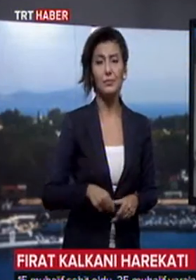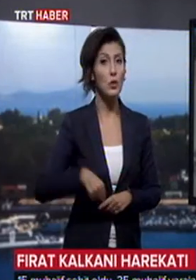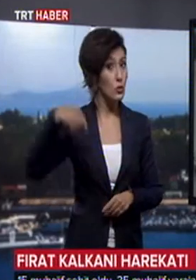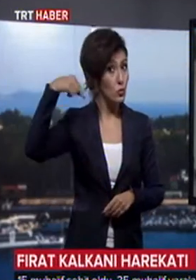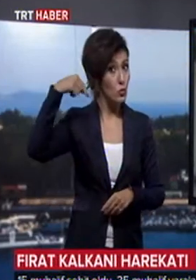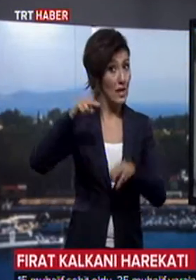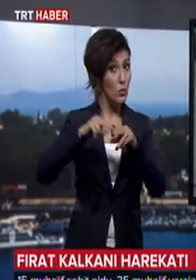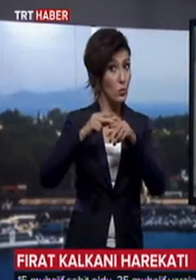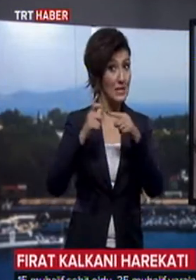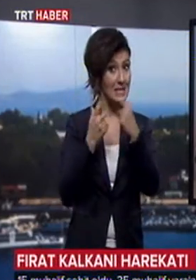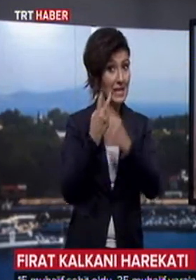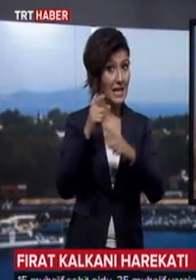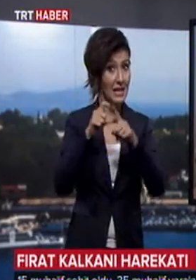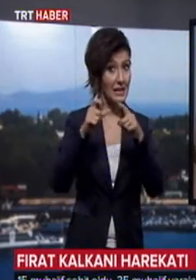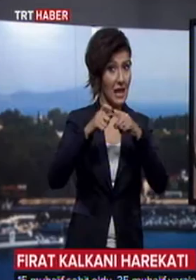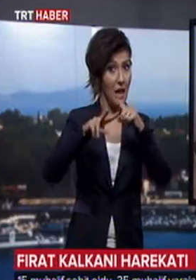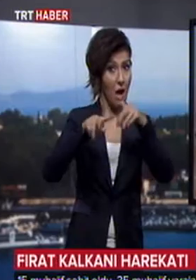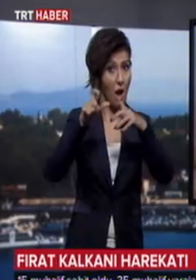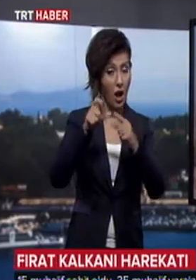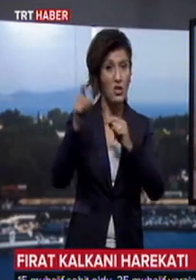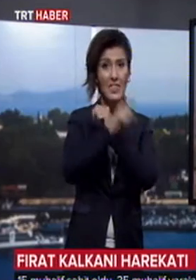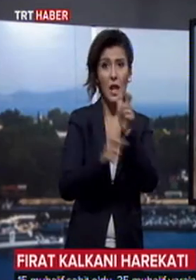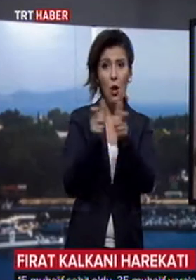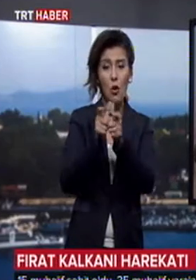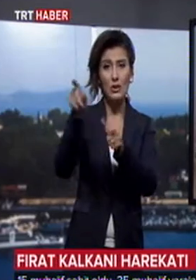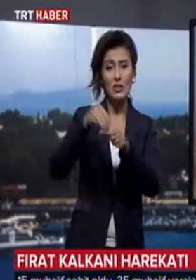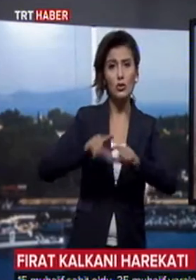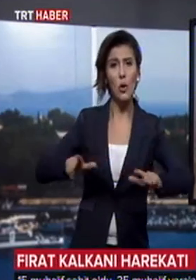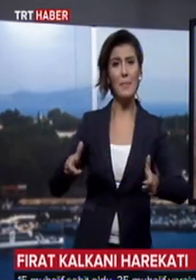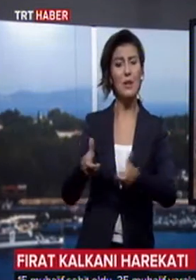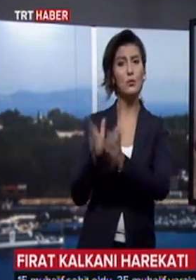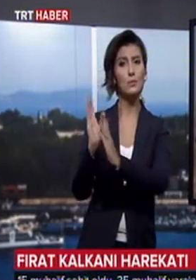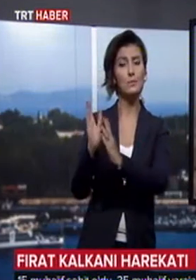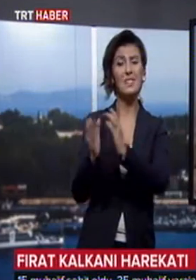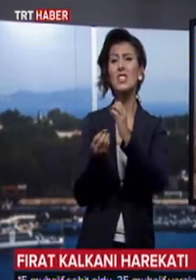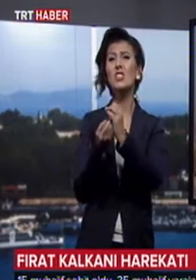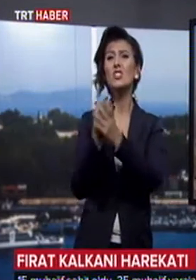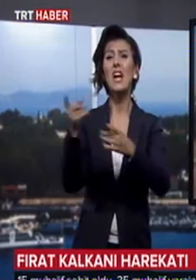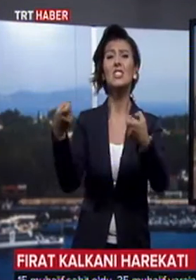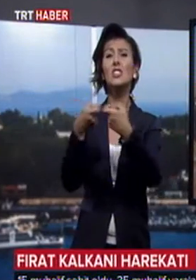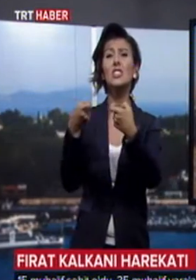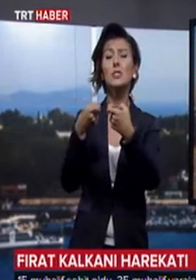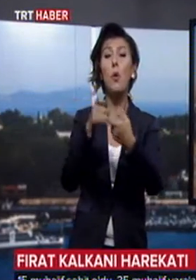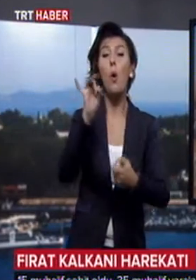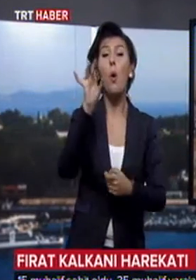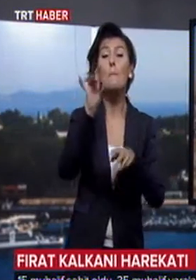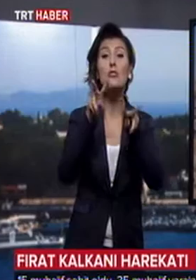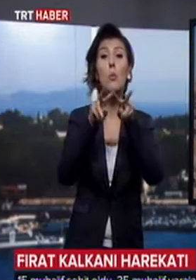Suriye'nin kuzeyinde DAEŞ terör örgütüne yönelik operasyonlar devam ediyor. Çıkan çatışmalarda 15 muhalifin